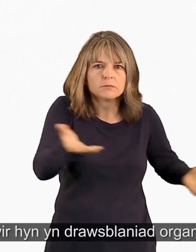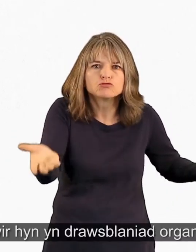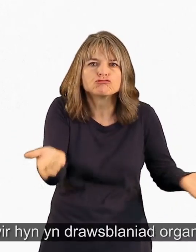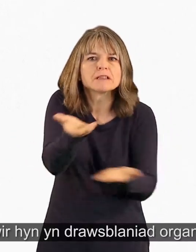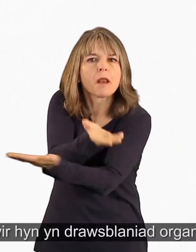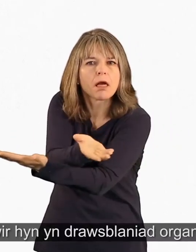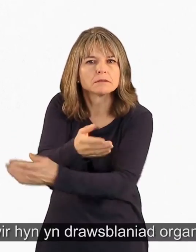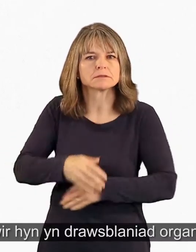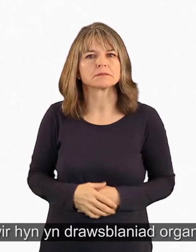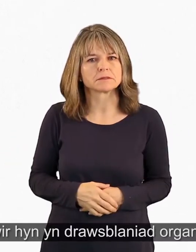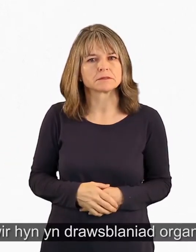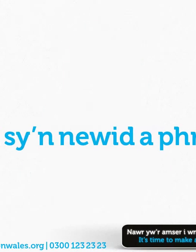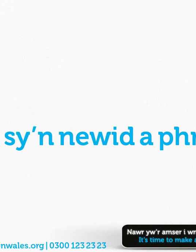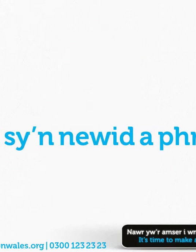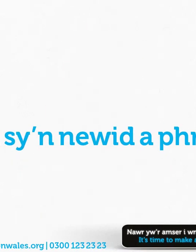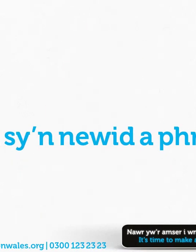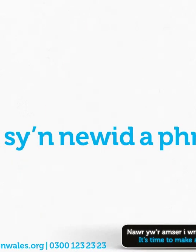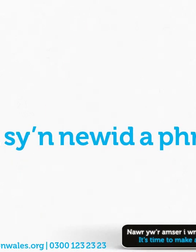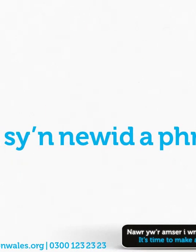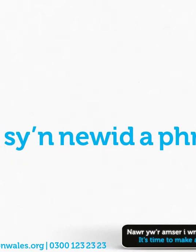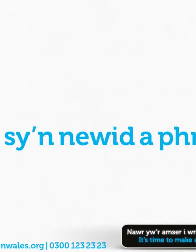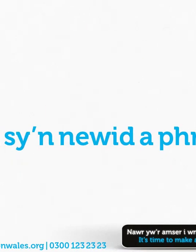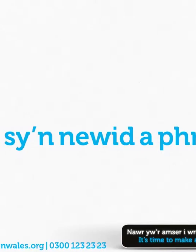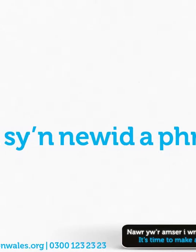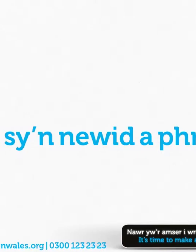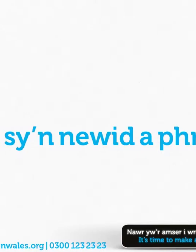organau. Beth sy'n newid a ffrid?